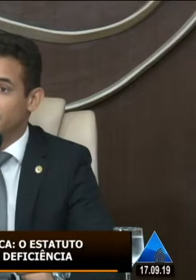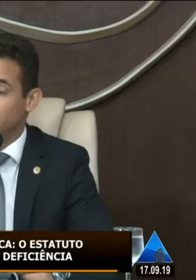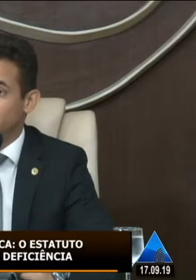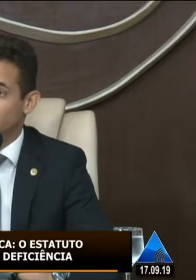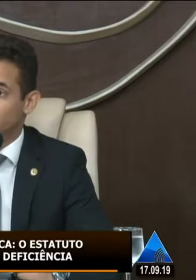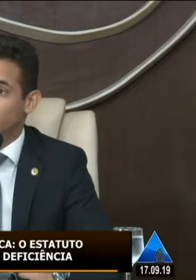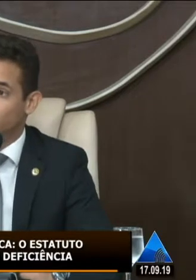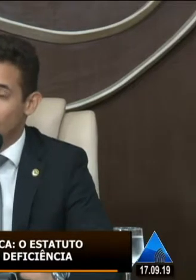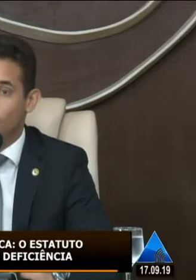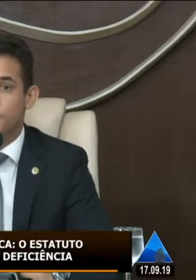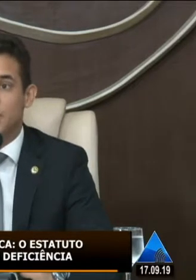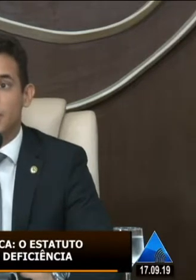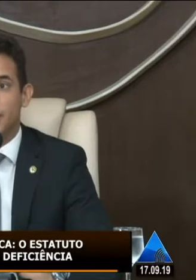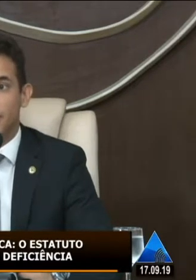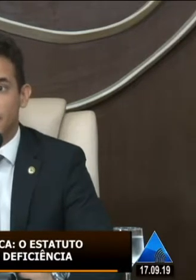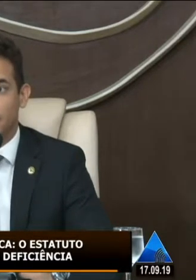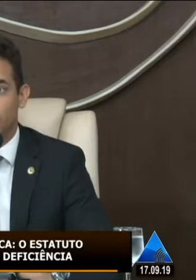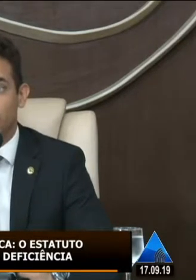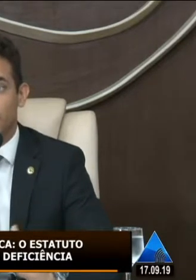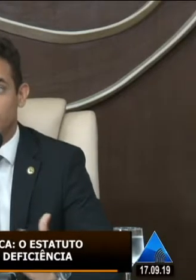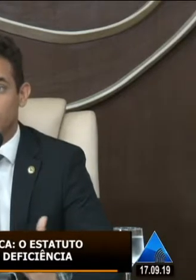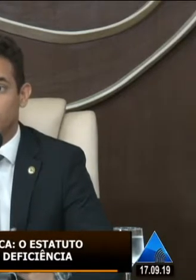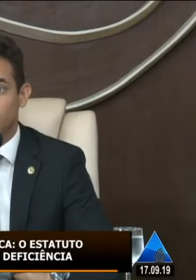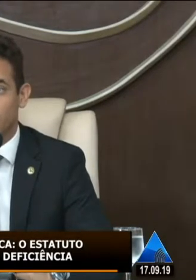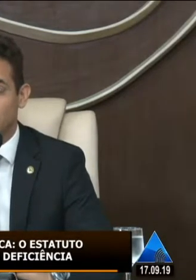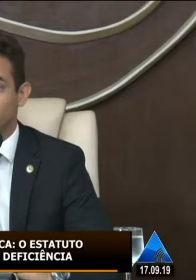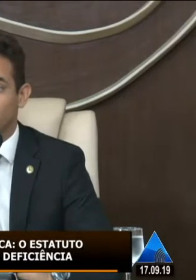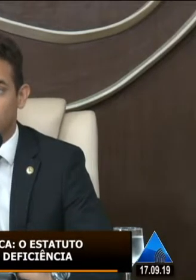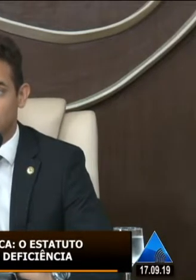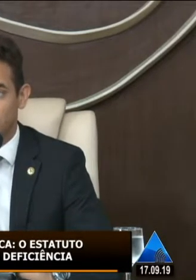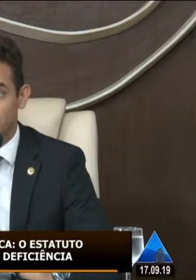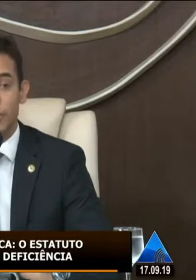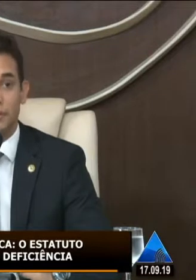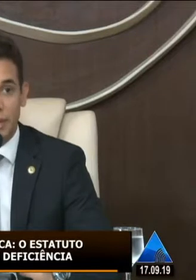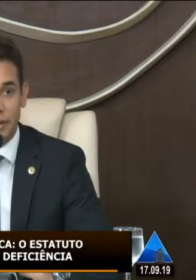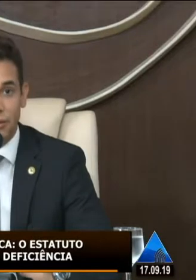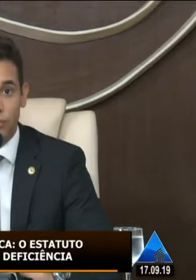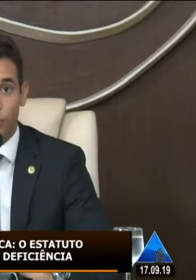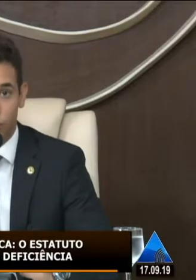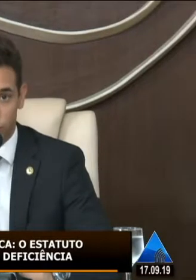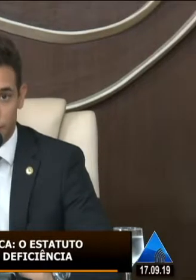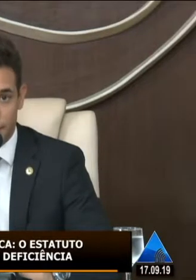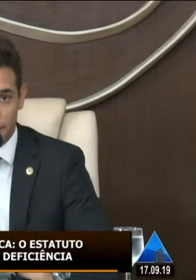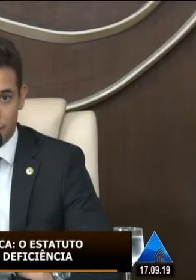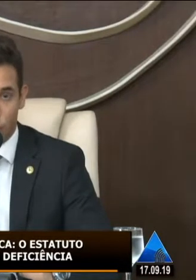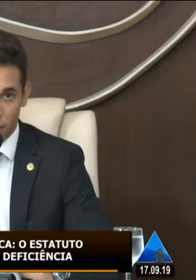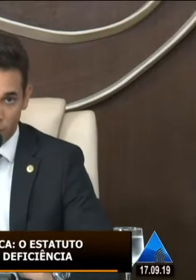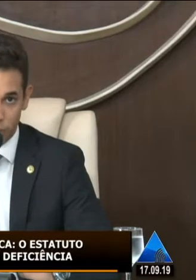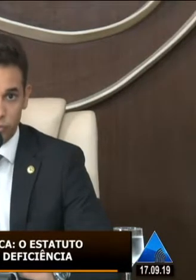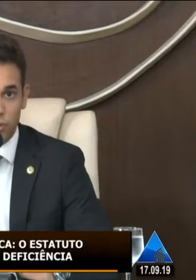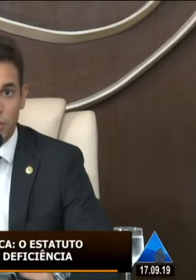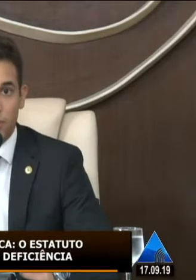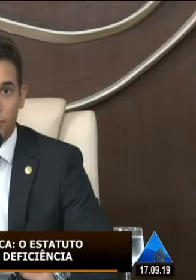legislativo estadual, nós tivéssemos aqui o processo de inclusão acontecendo. Infelizmente, ainda não dispomos. Já